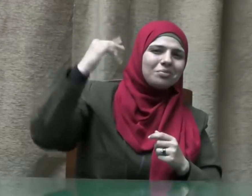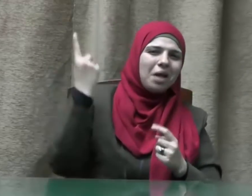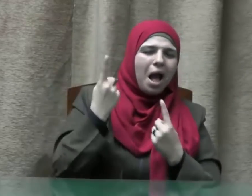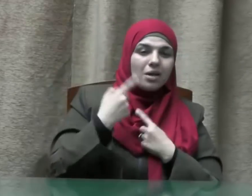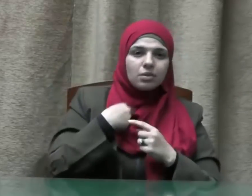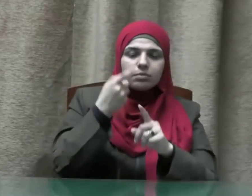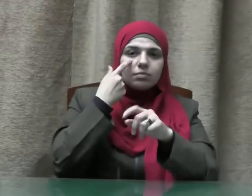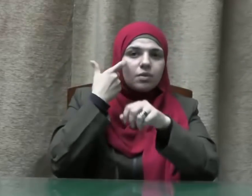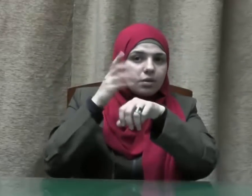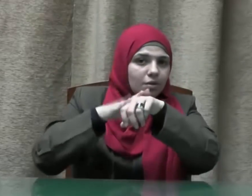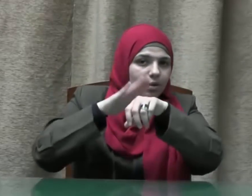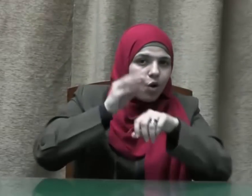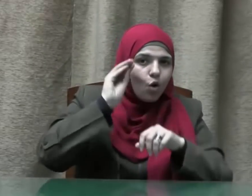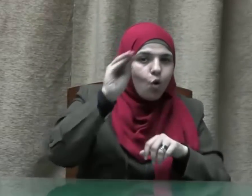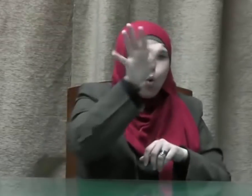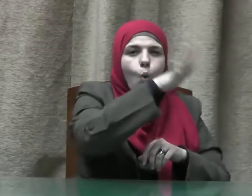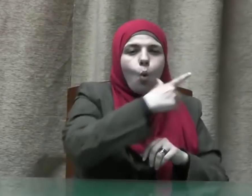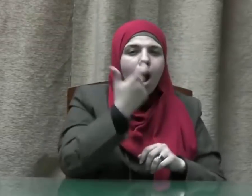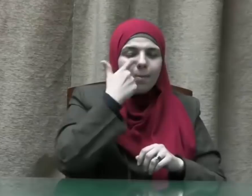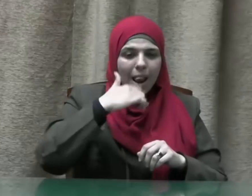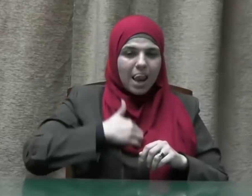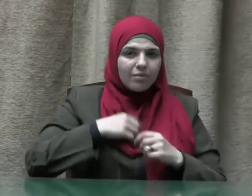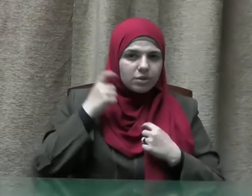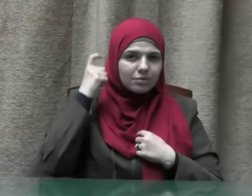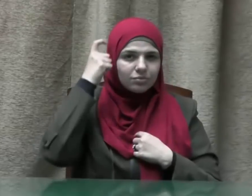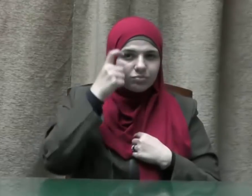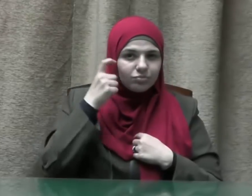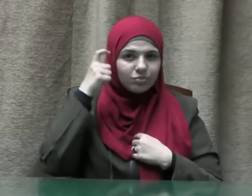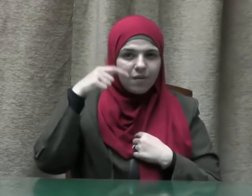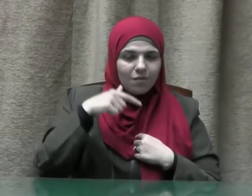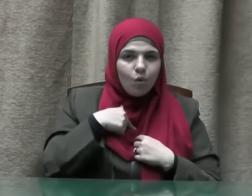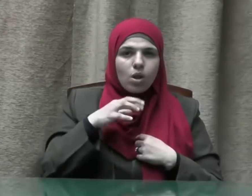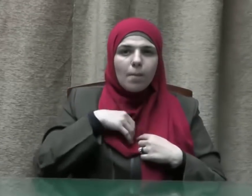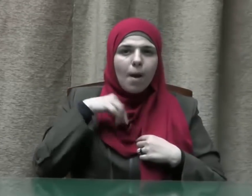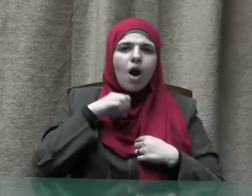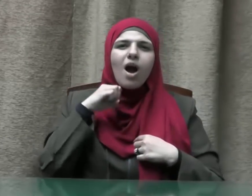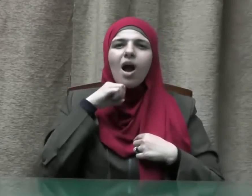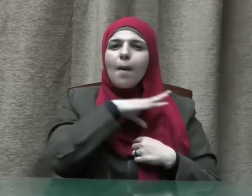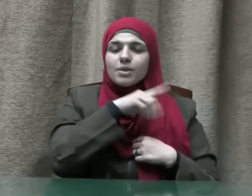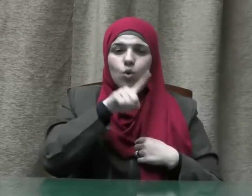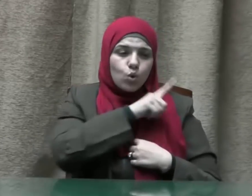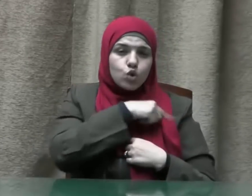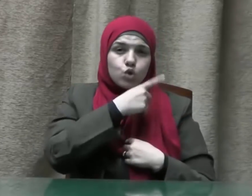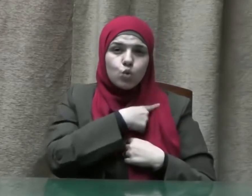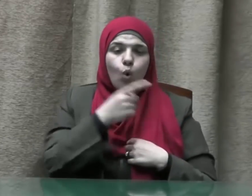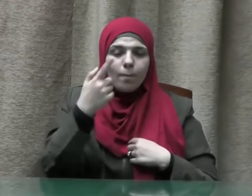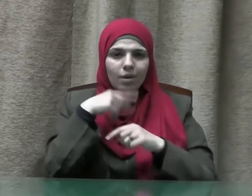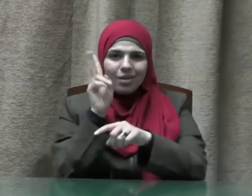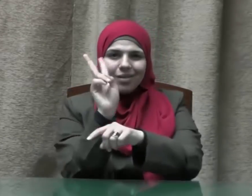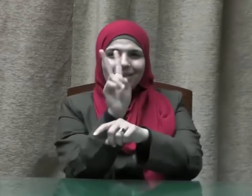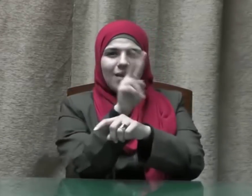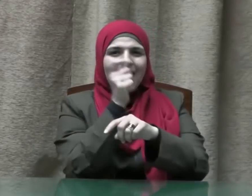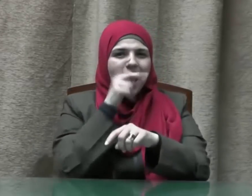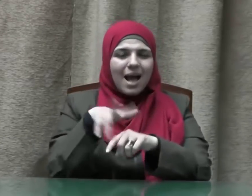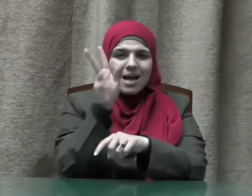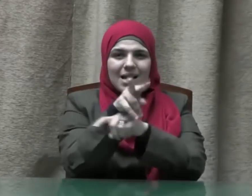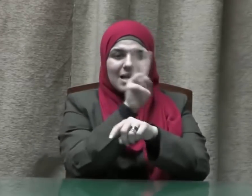كل من تسول له نفسه الخبيثة خداع الناس وأكل أموالهم